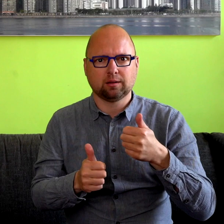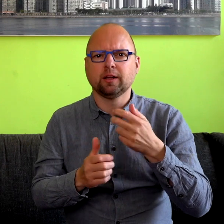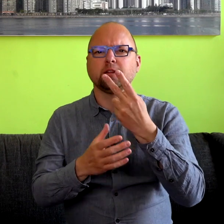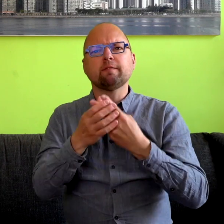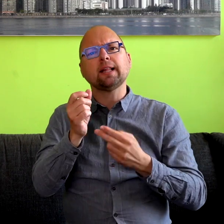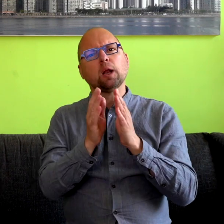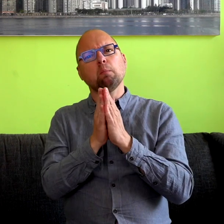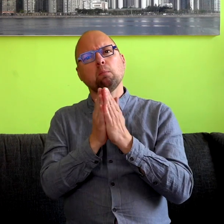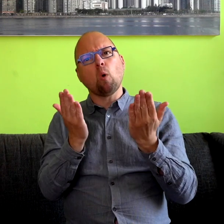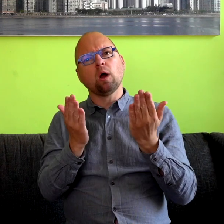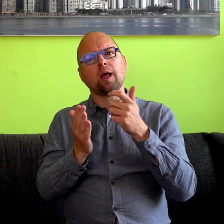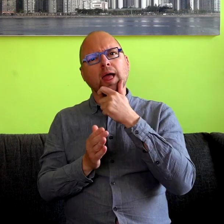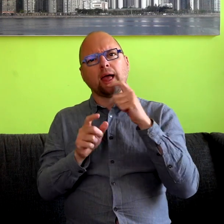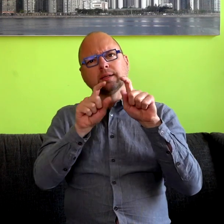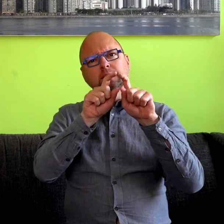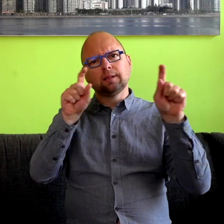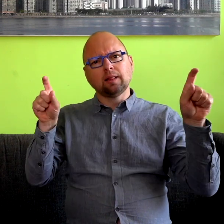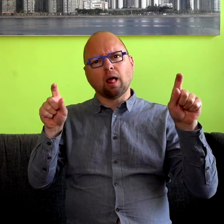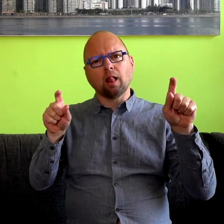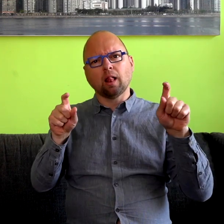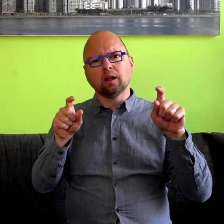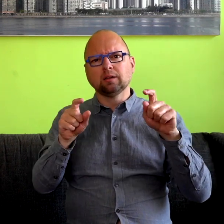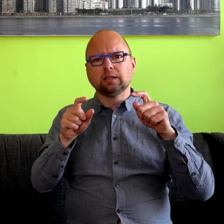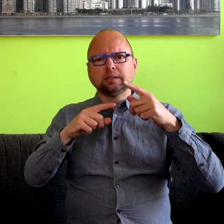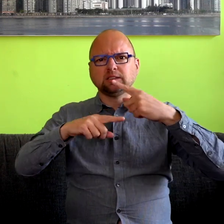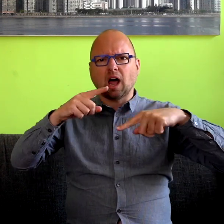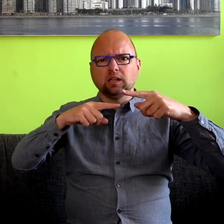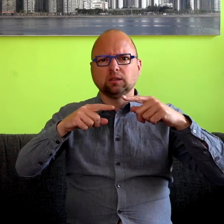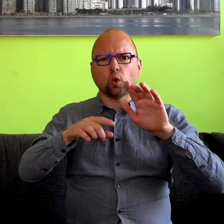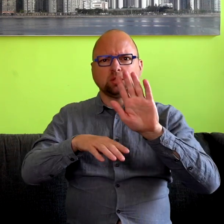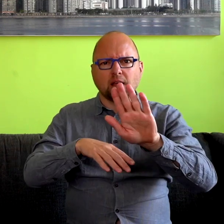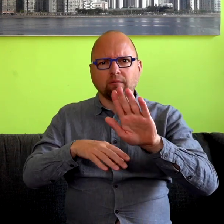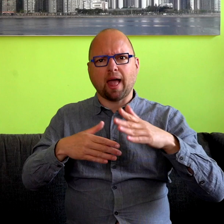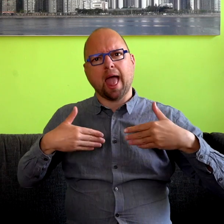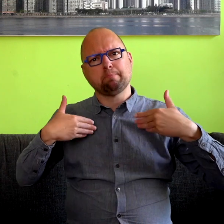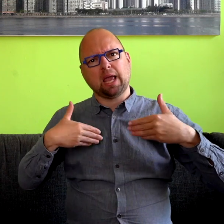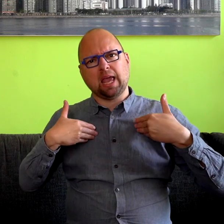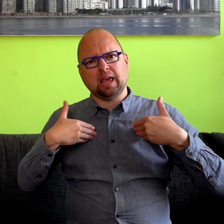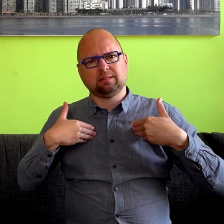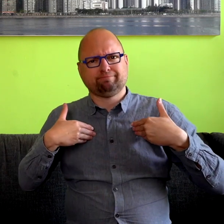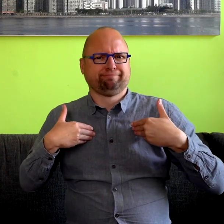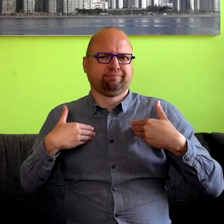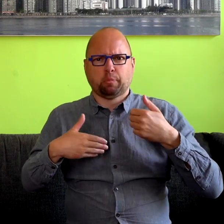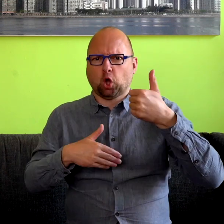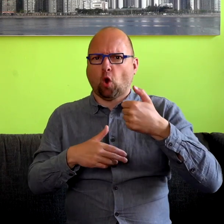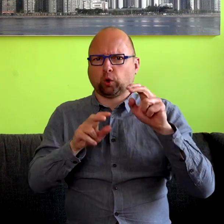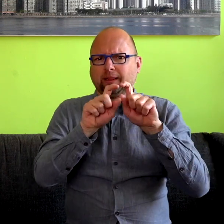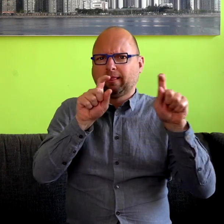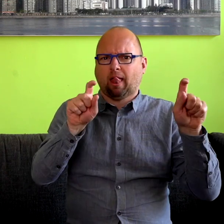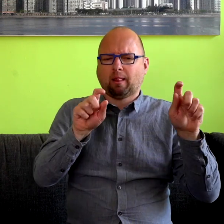boekje, Sign Yourself Happy is de wat kleuterigere Engelse titel van het boekje, maar